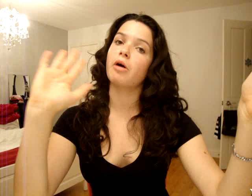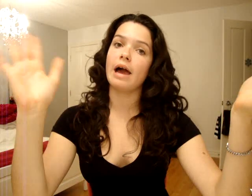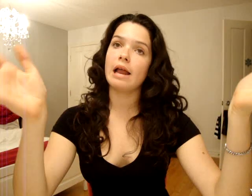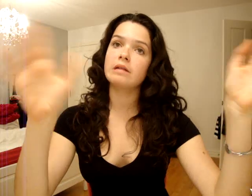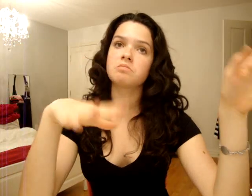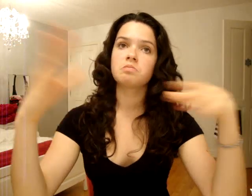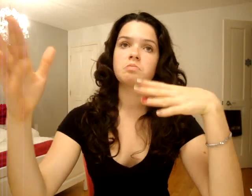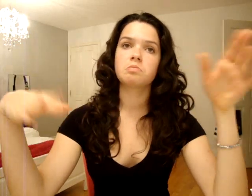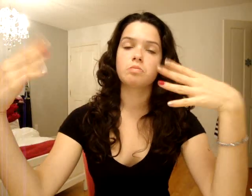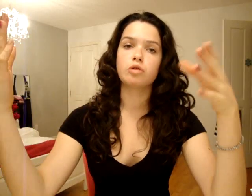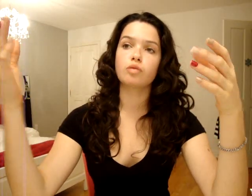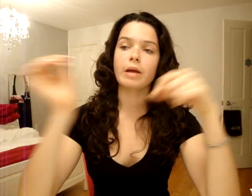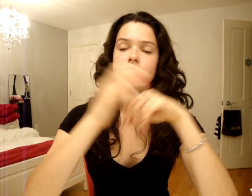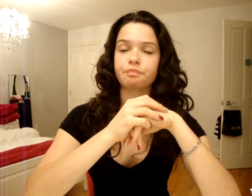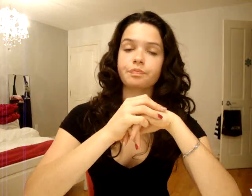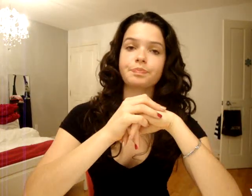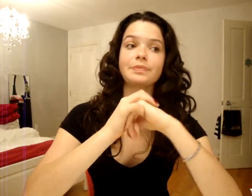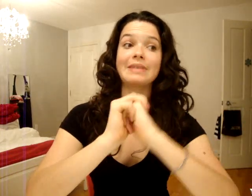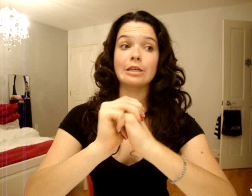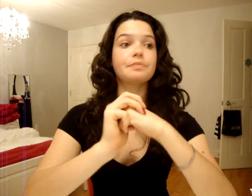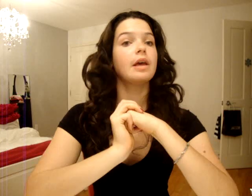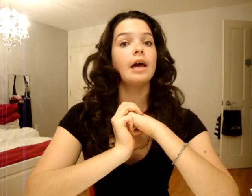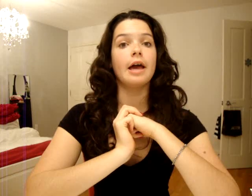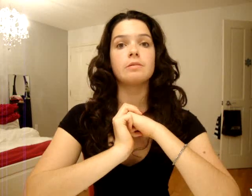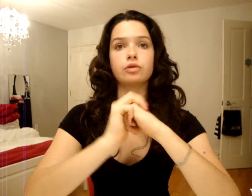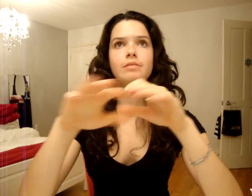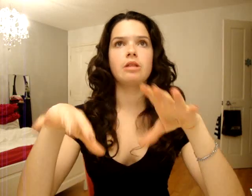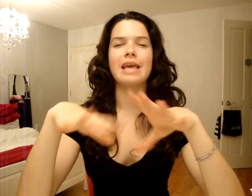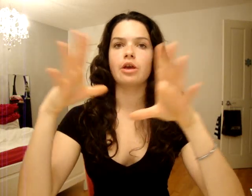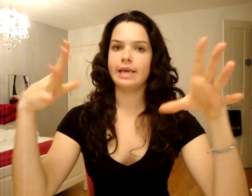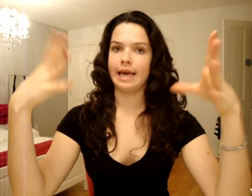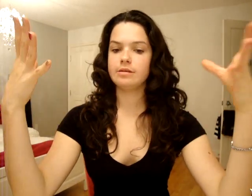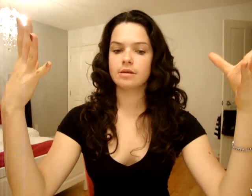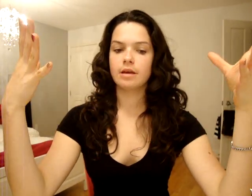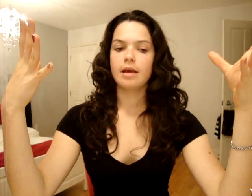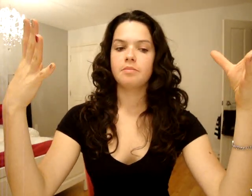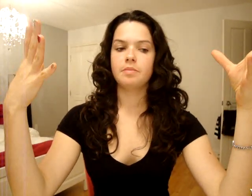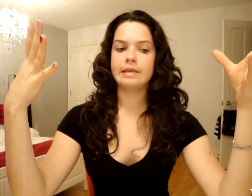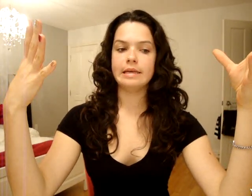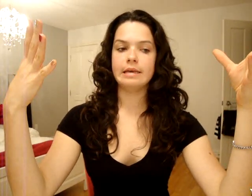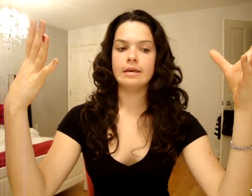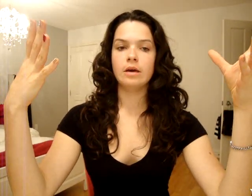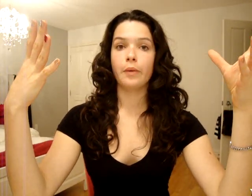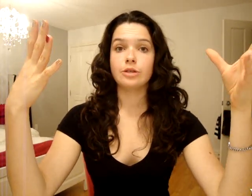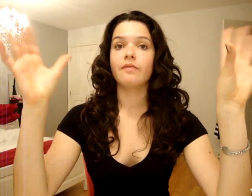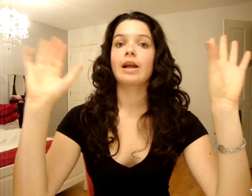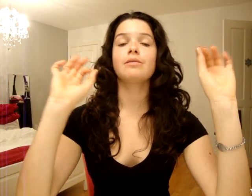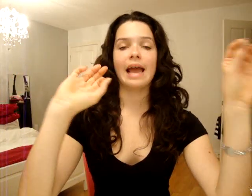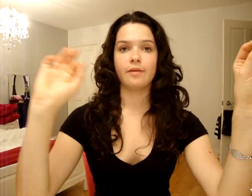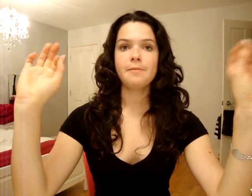Montréal. Plus ou moins. Fait que là. Nous on était une gang de 15. Pis, ouais, ça. Fait que là on est arrivés.